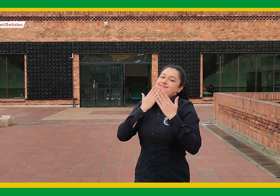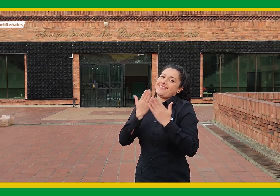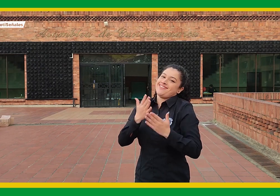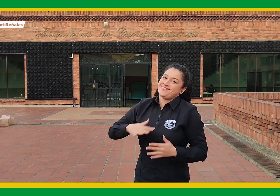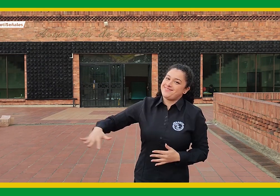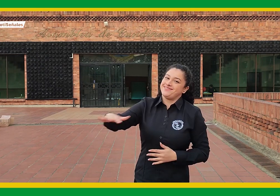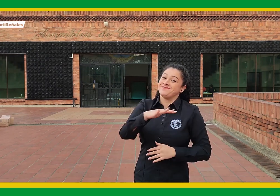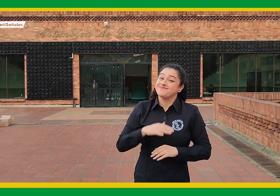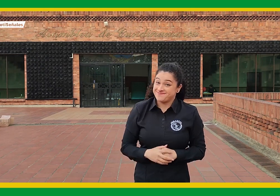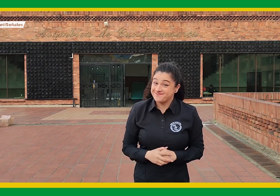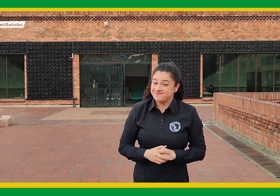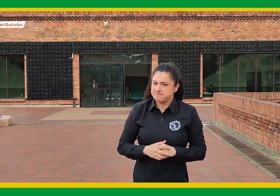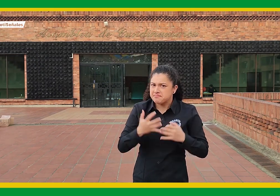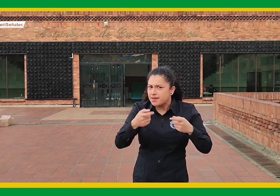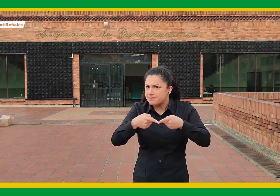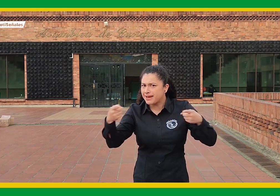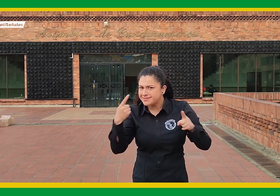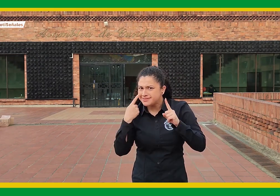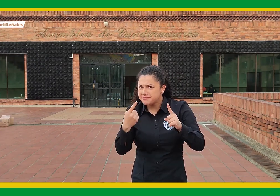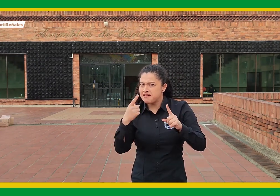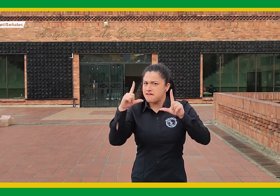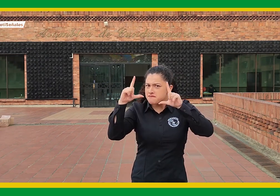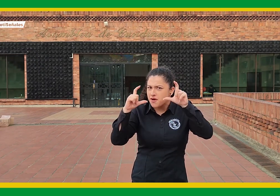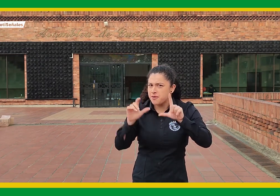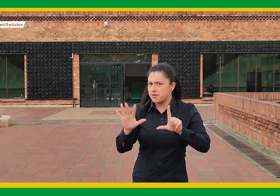en lengua de señas. Veamos un poco más de este encuentro.